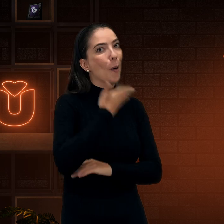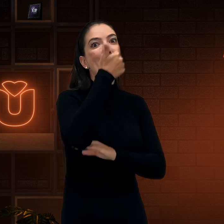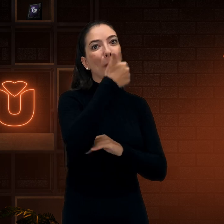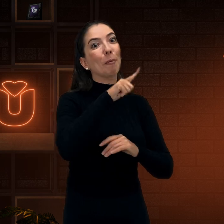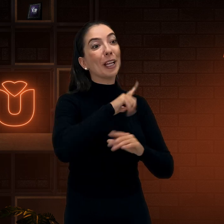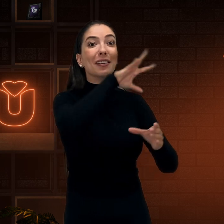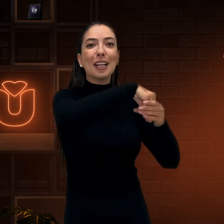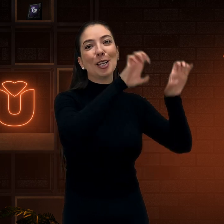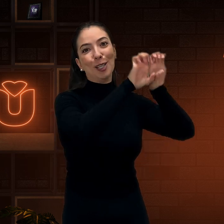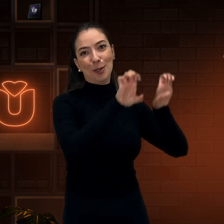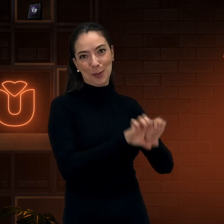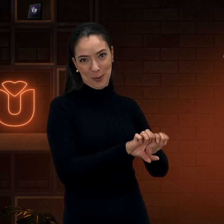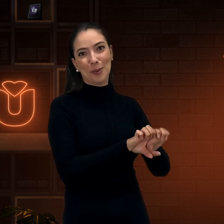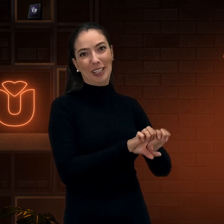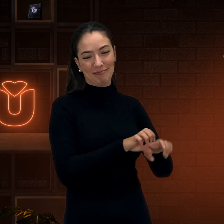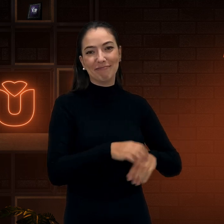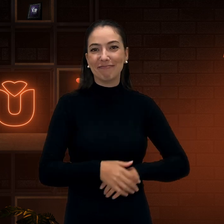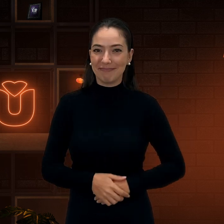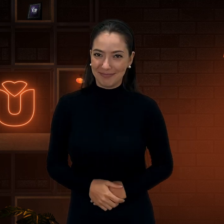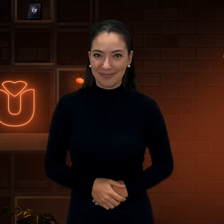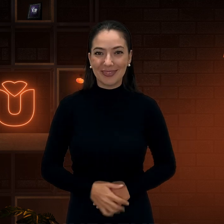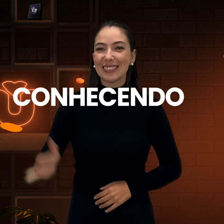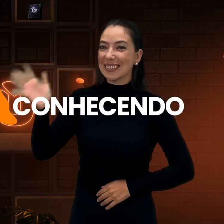escolas. A melhor é a bilíngue. Tchau!